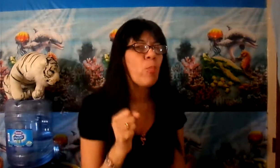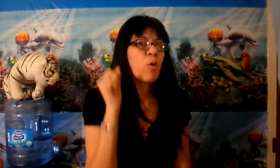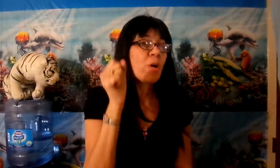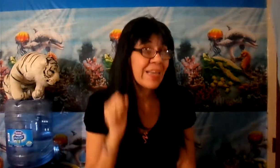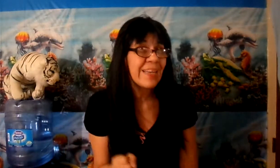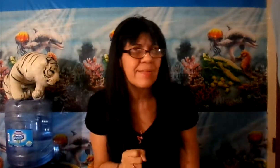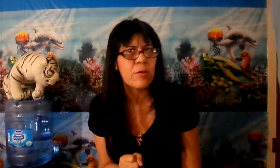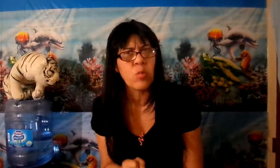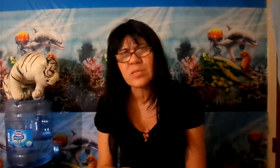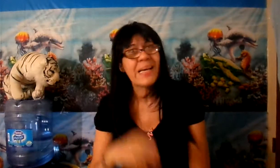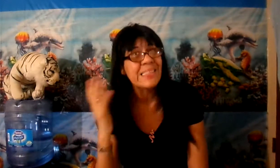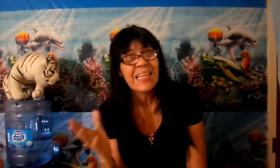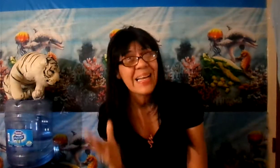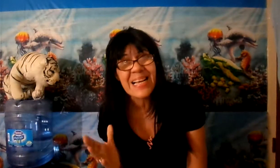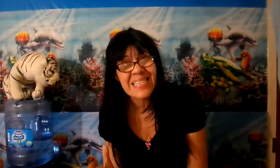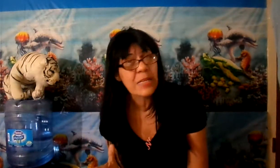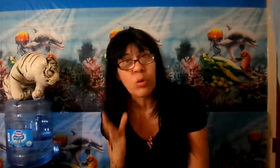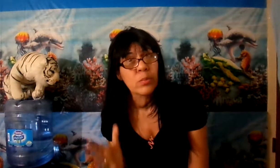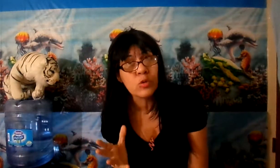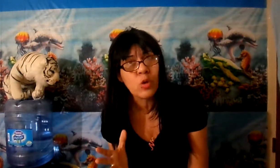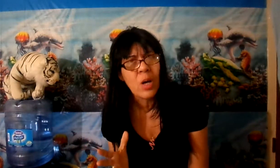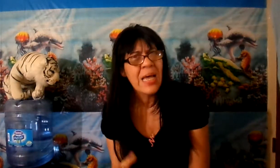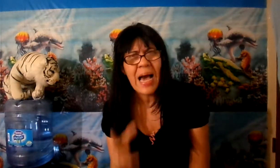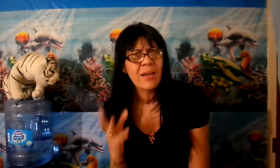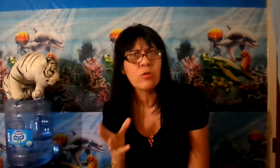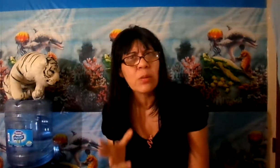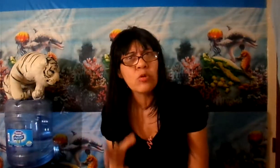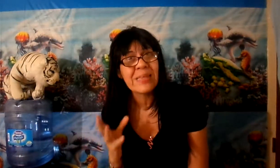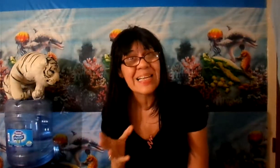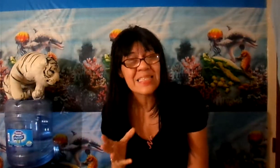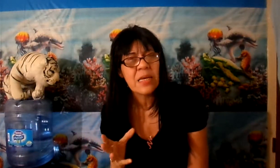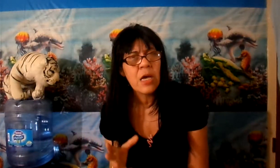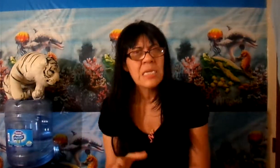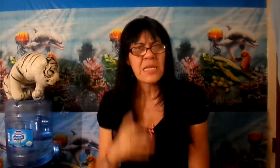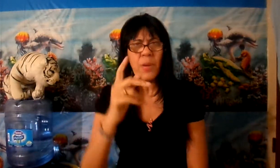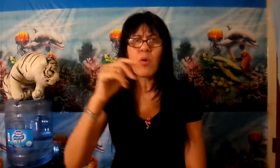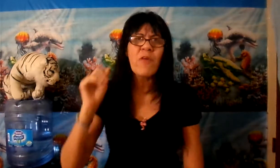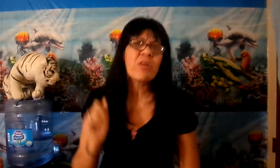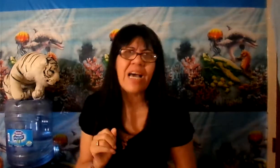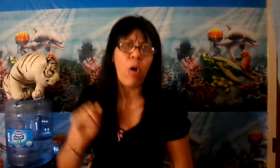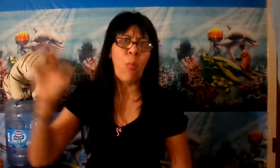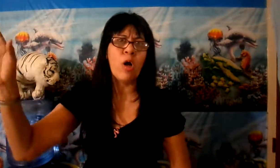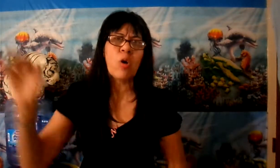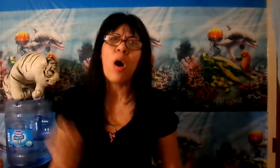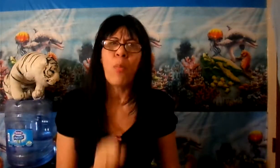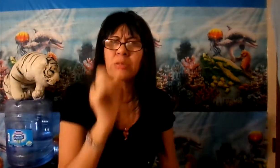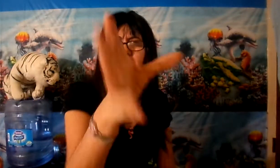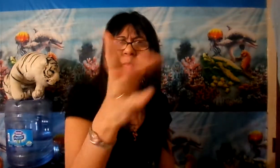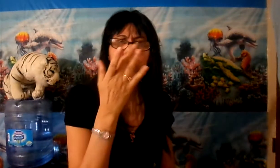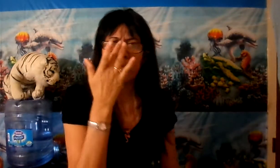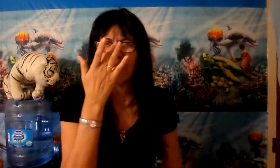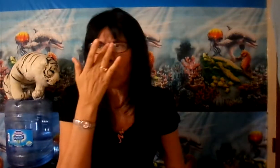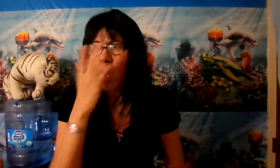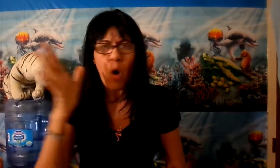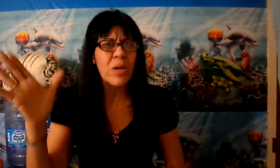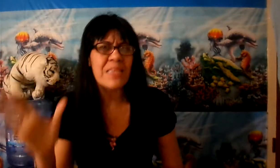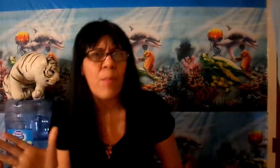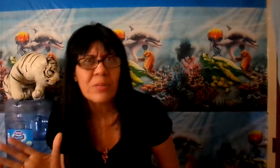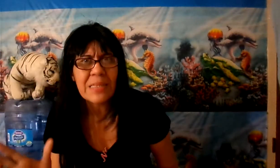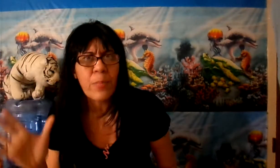provocas la ira de Dios. Mucha gente de la iglesia, todo el mundo, alrededor del mundo está así. Sabemos que fuiste a los votos, votaste por Don Atrón. O quizás votaste por